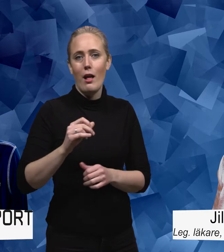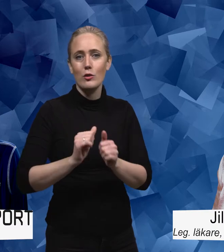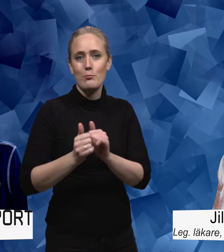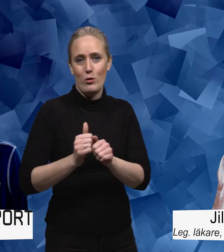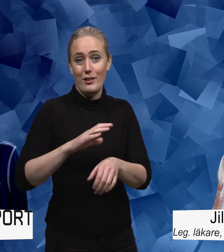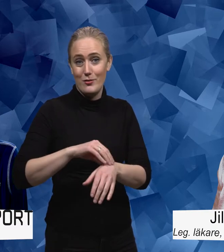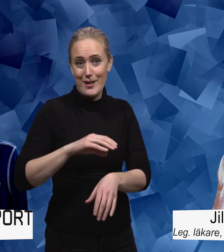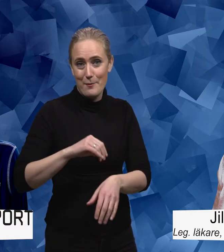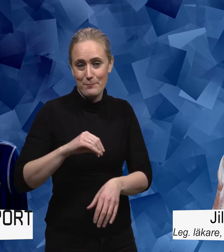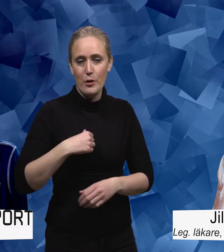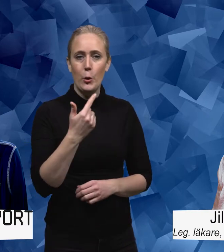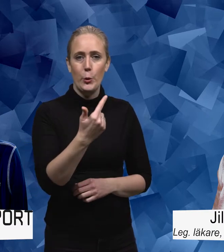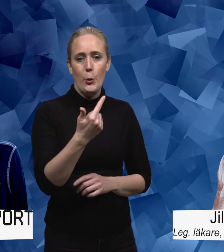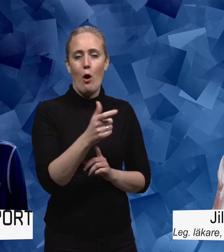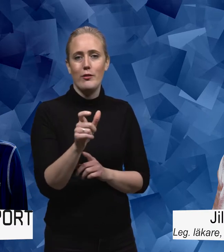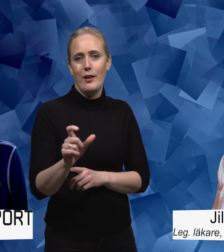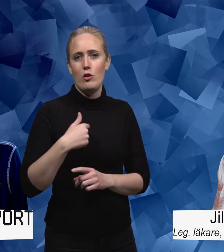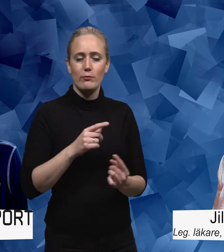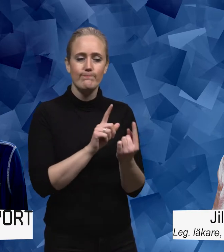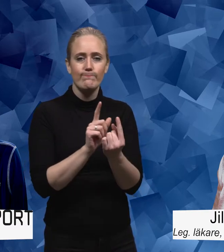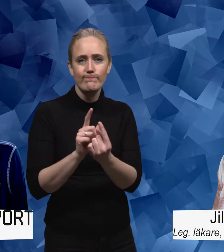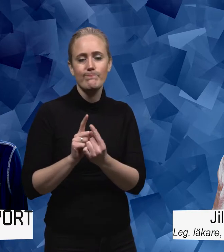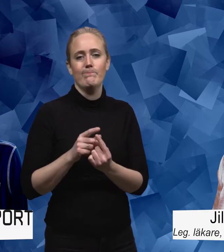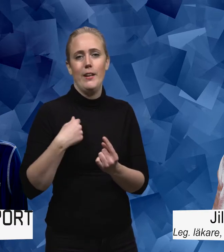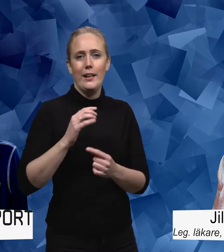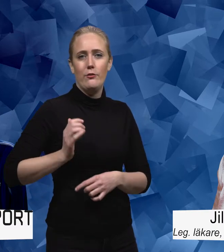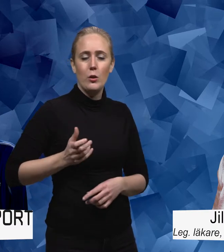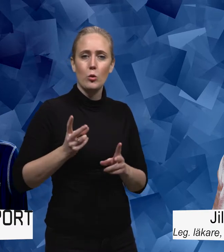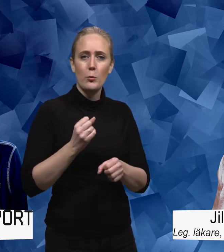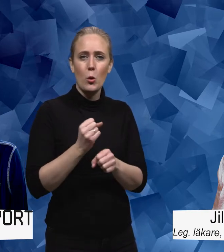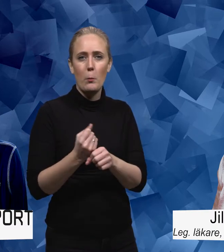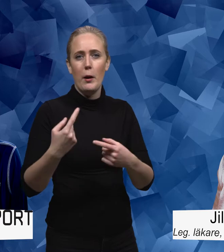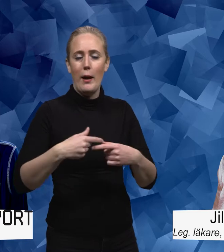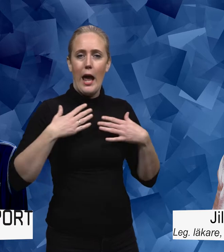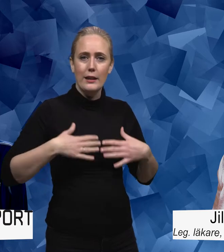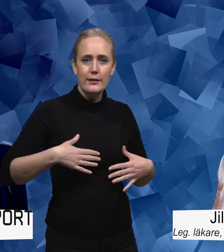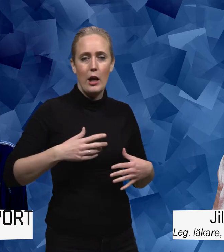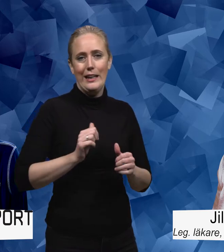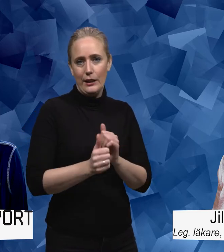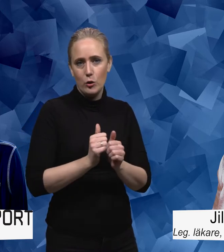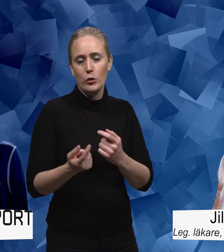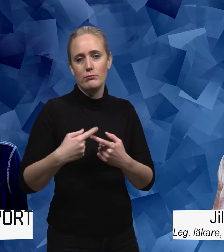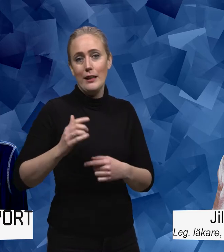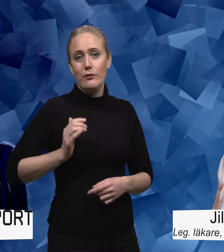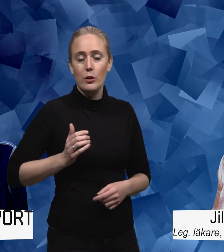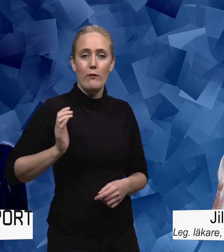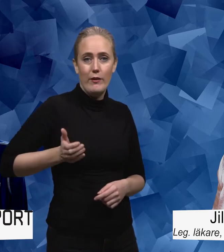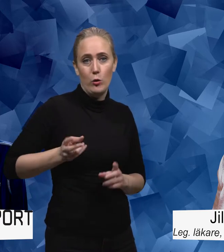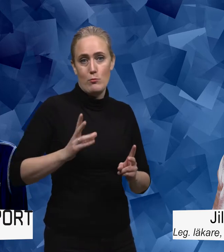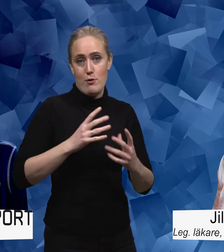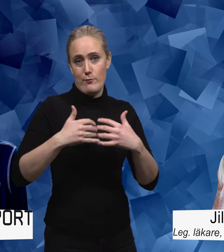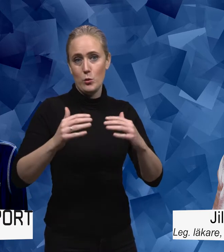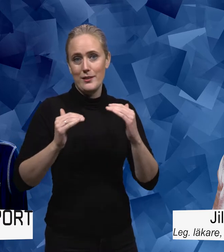I sju avsnitt har jag fått äran att prata med kvinnor som på olika sätt arbetar med hälsa eller idrott för kvinnor och flickor med funktionsnedsättning.